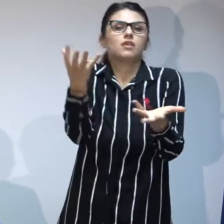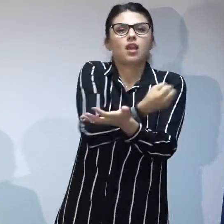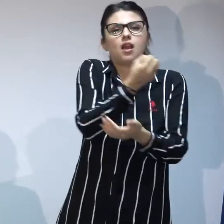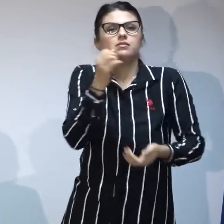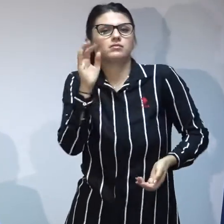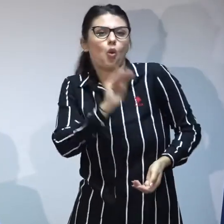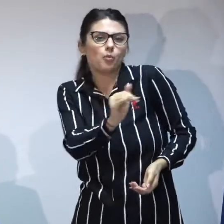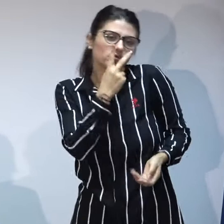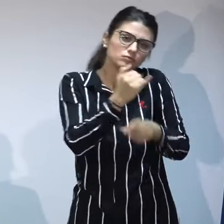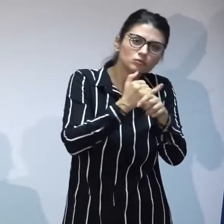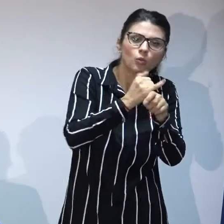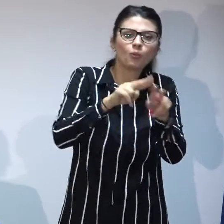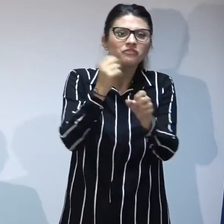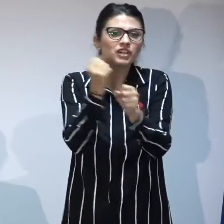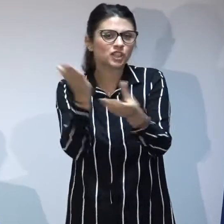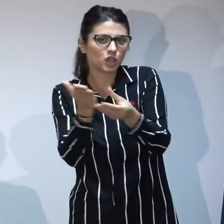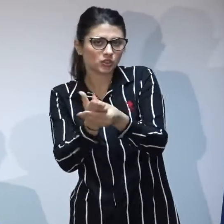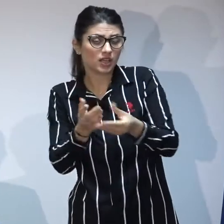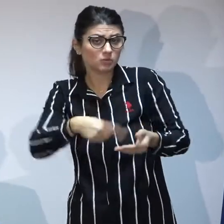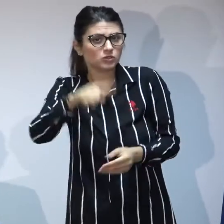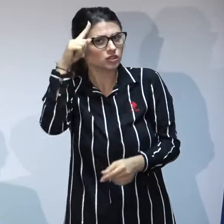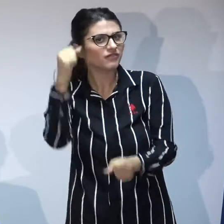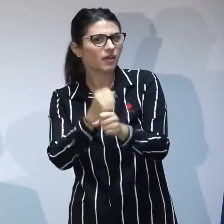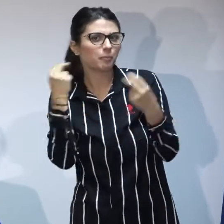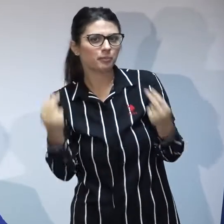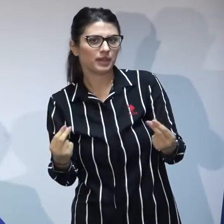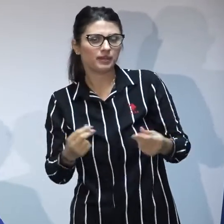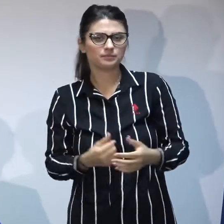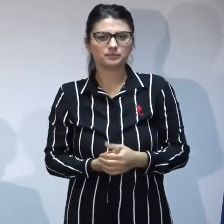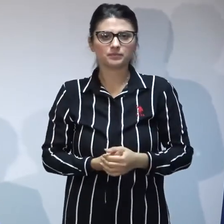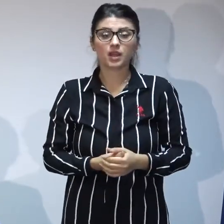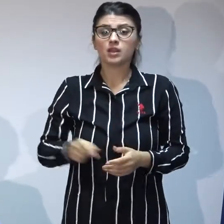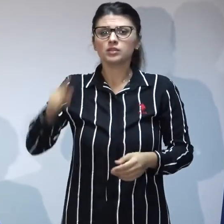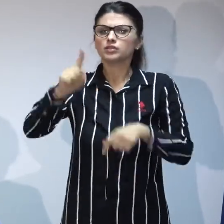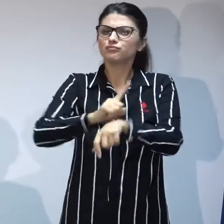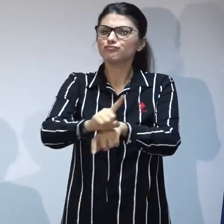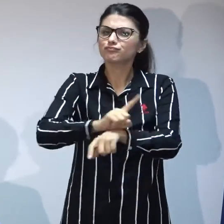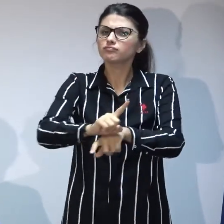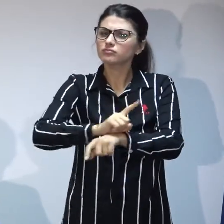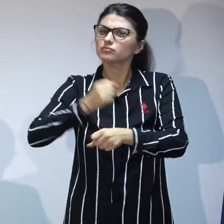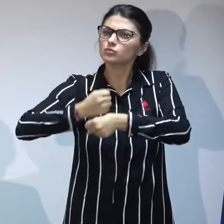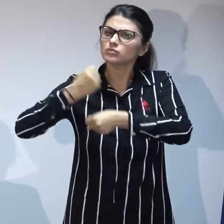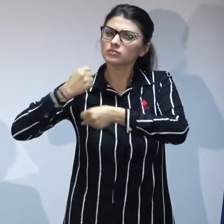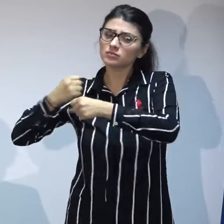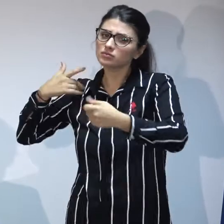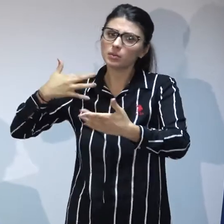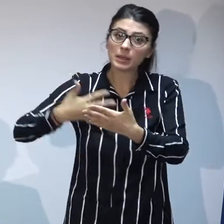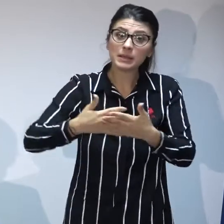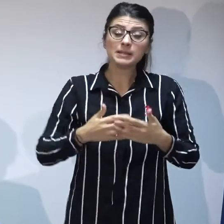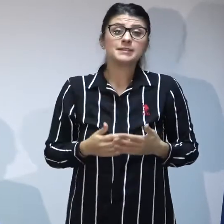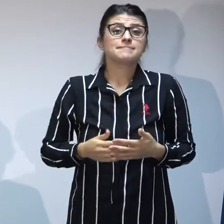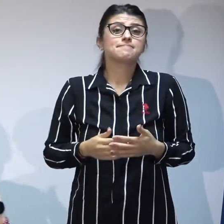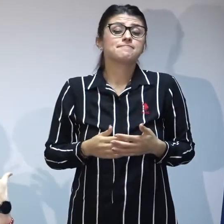înțeleg să-și facă treabă. Astfel, trebuie să vă spun că pe parcursul acestui proces, dincolo de bucuriile pe care le-am avut,